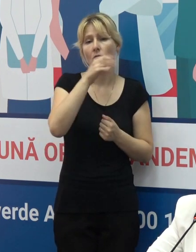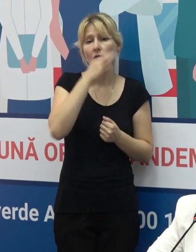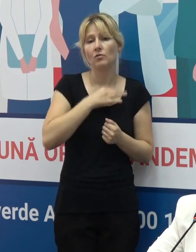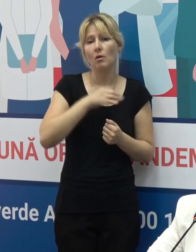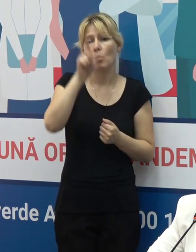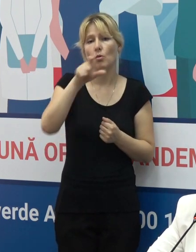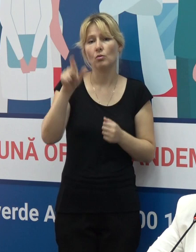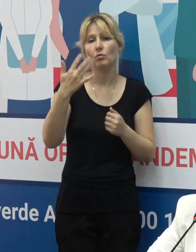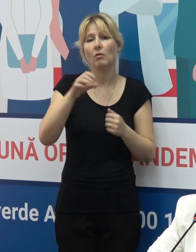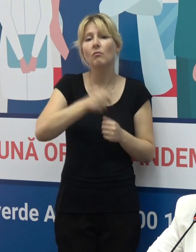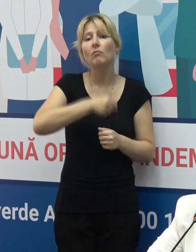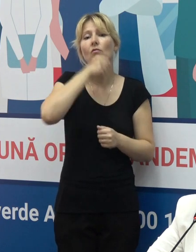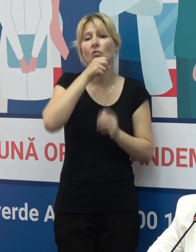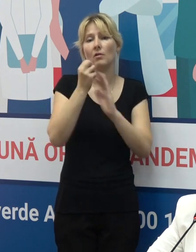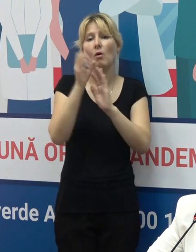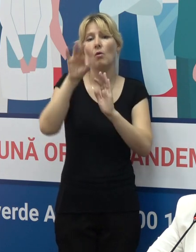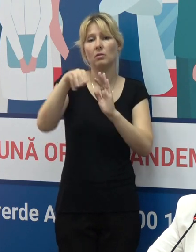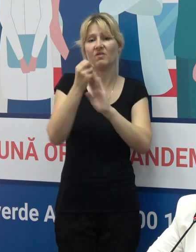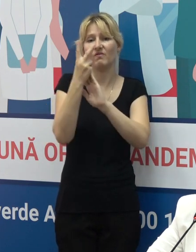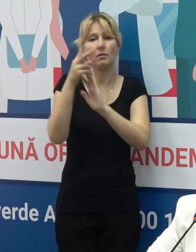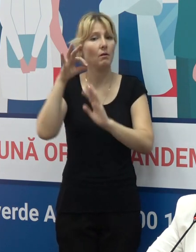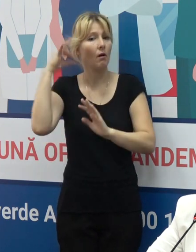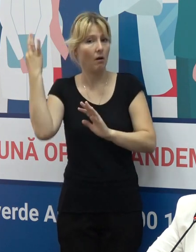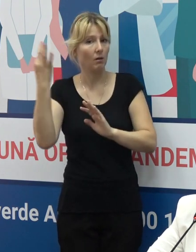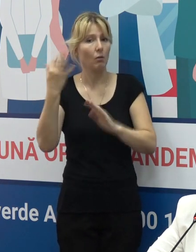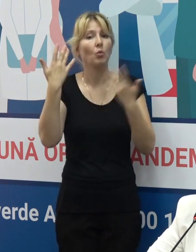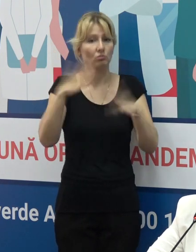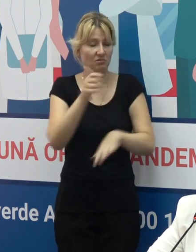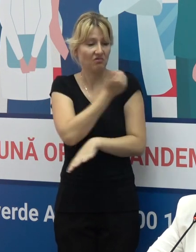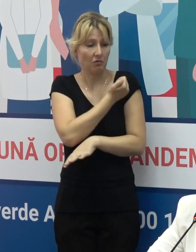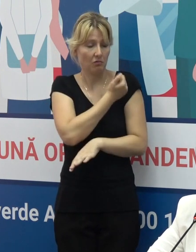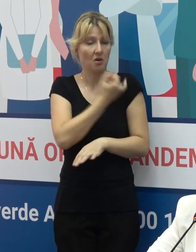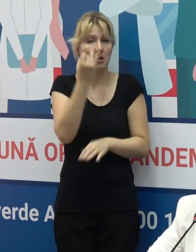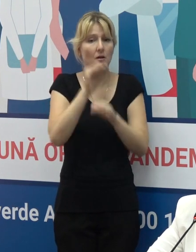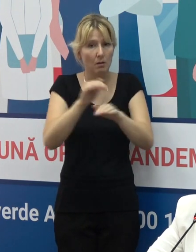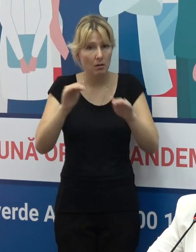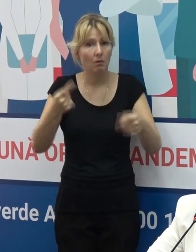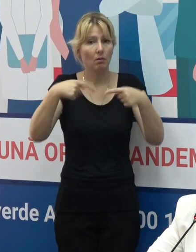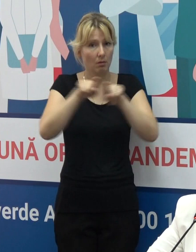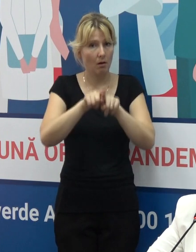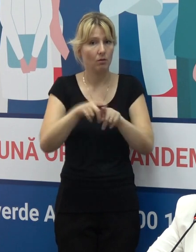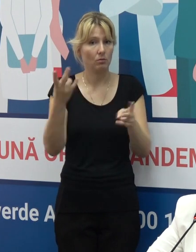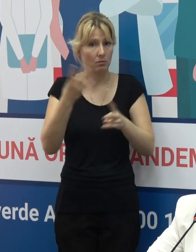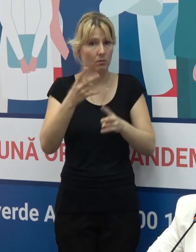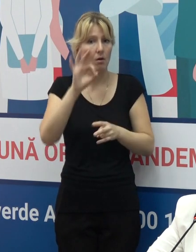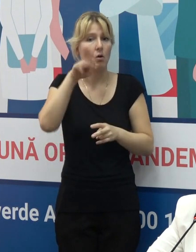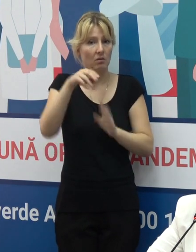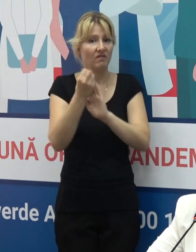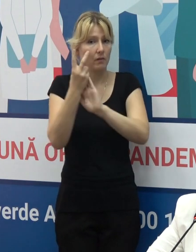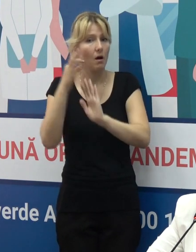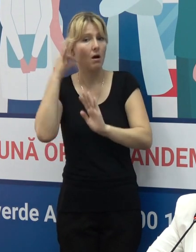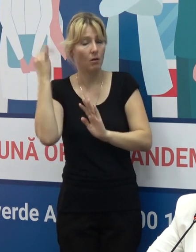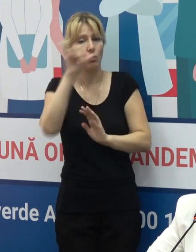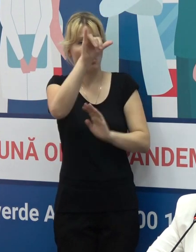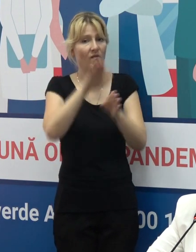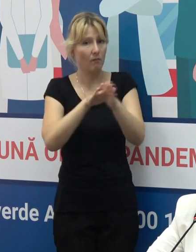vârsta mai mare de 12 ani și aici atenționez despre importanța vaccinării și copiilor cu vârsta de la 12 ani.